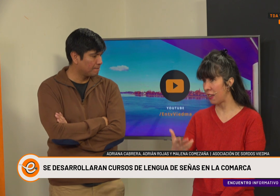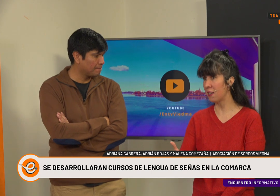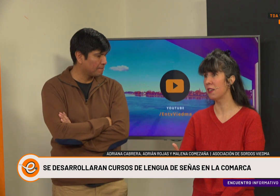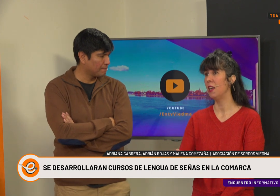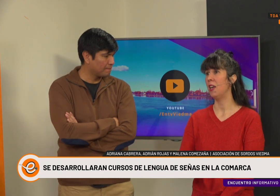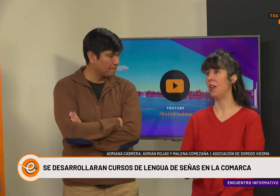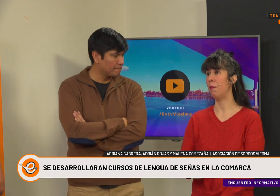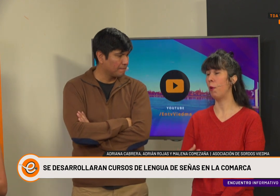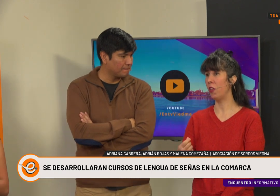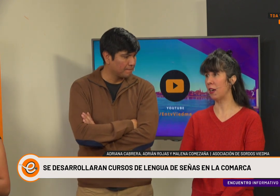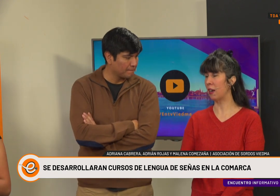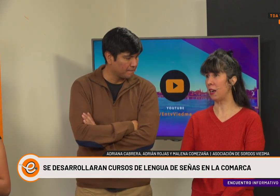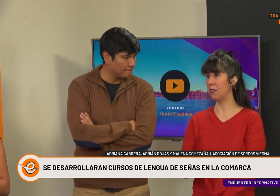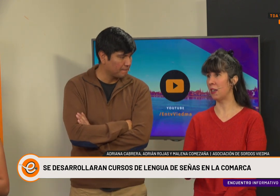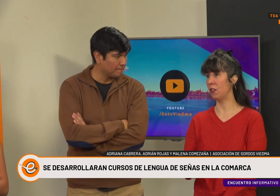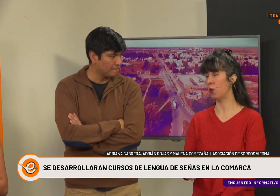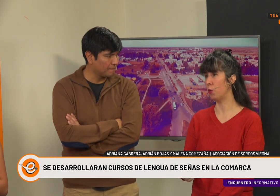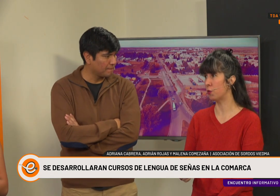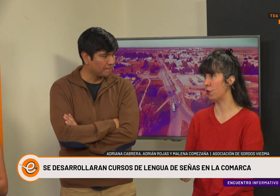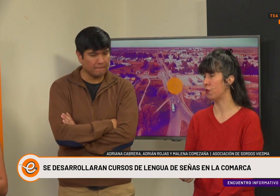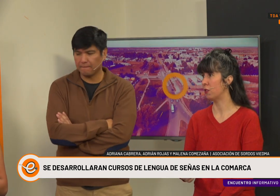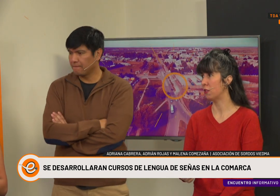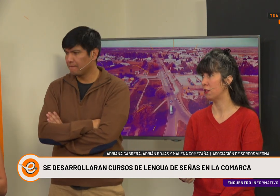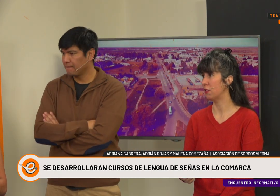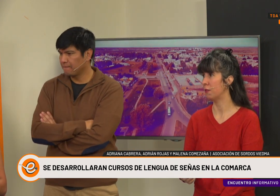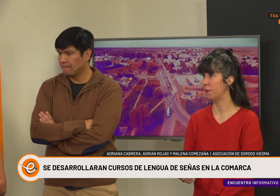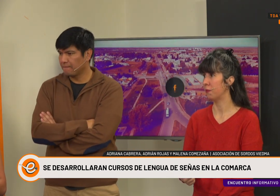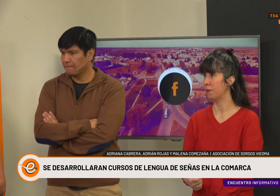interesadas en poder realizar estos cursos.